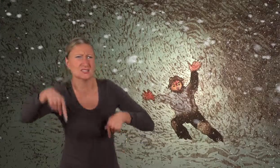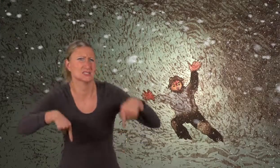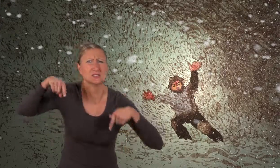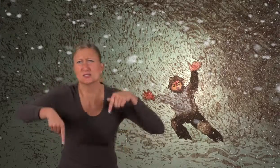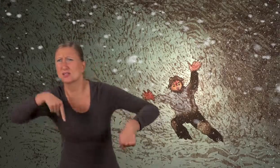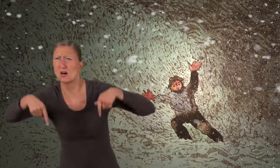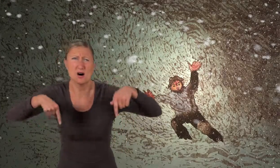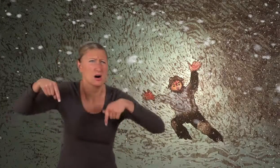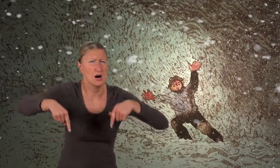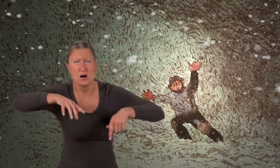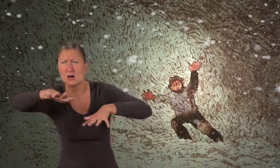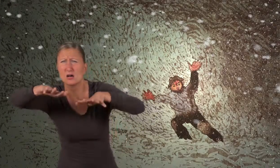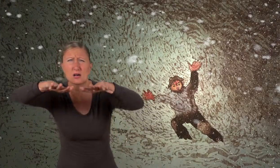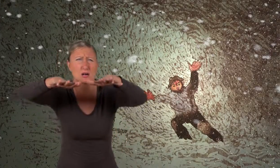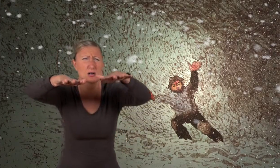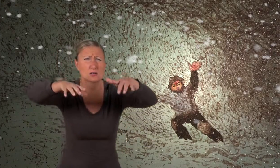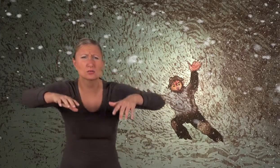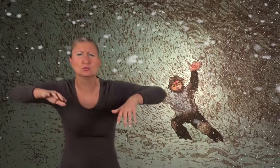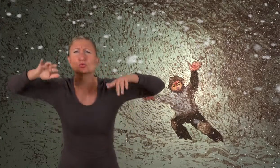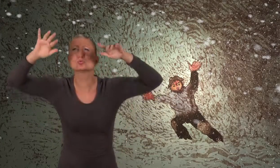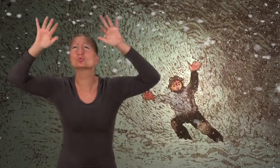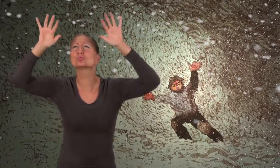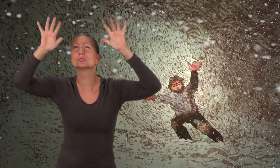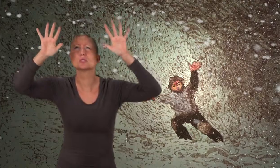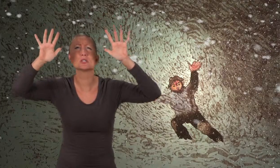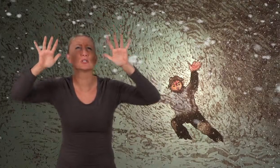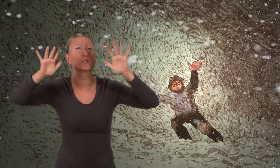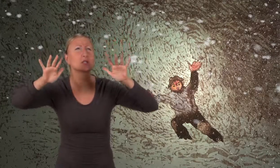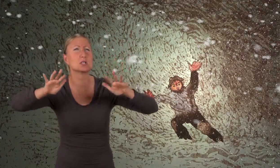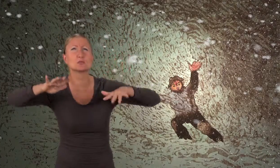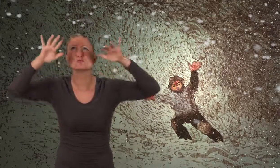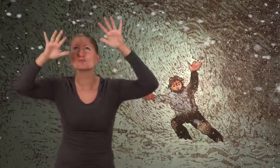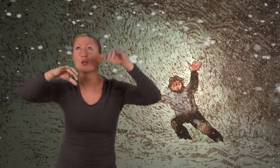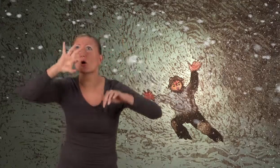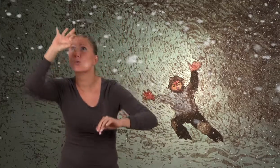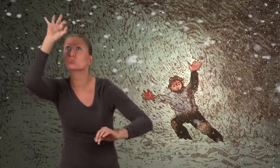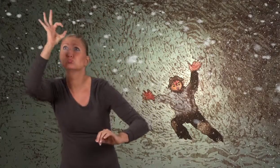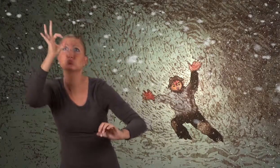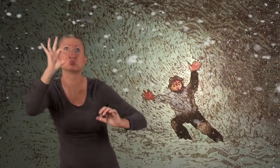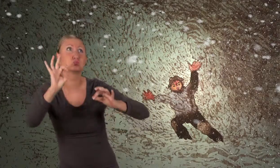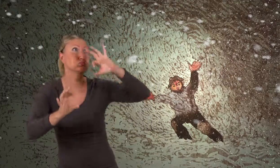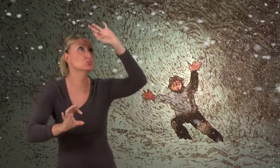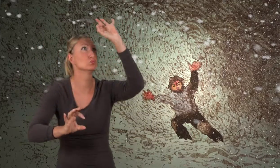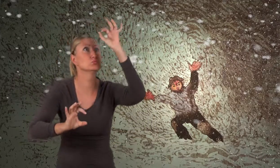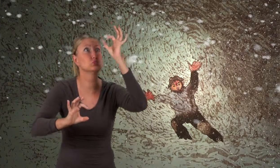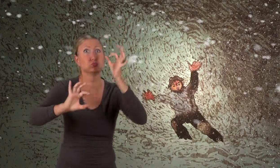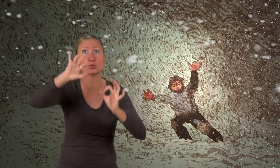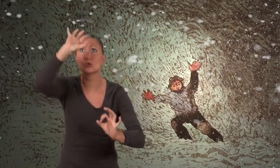Doch kaum hatte der Mann die Verfolgung aufgenommen, fing es an zu schneien. Es schneite dicke Flocken.